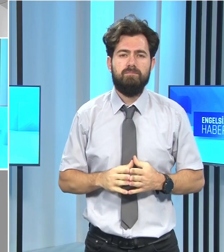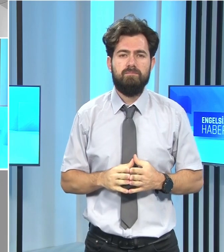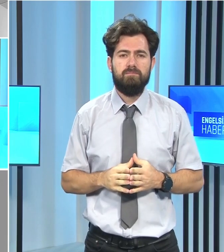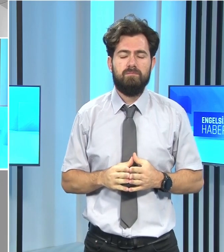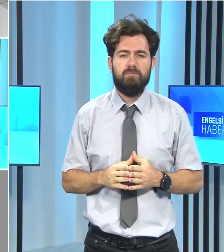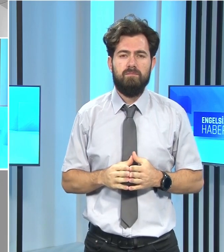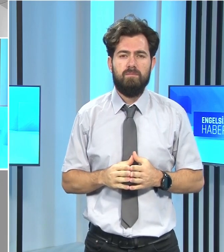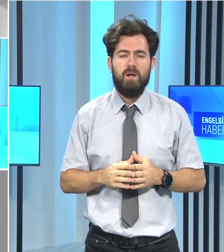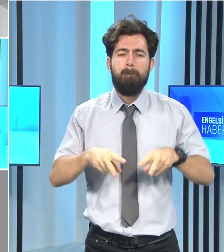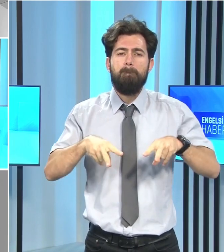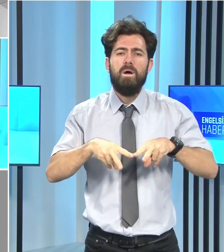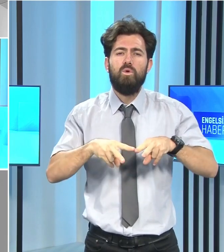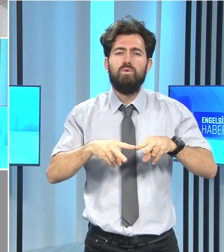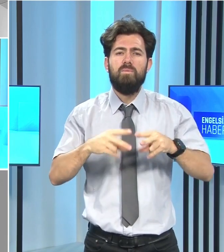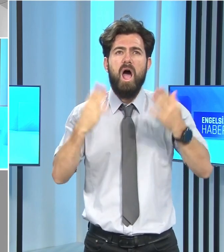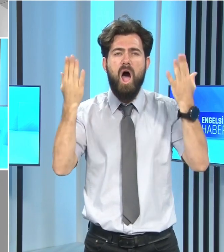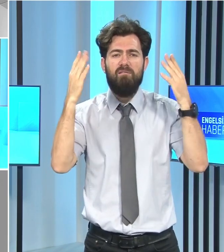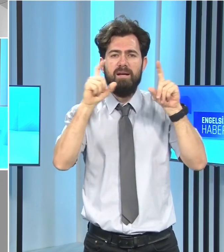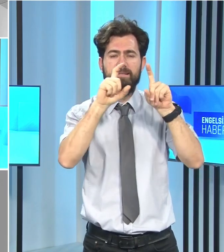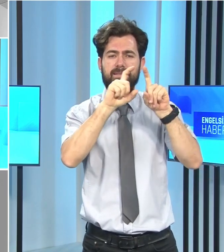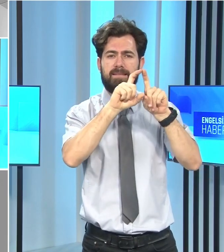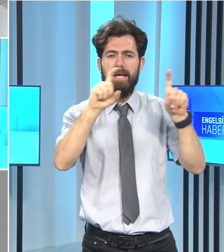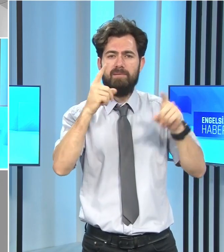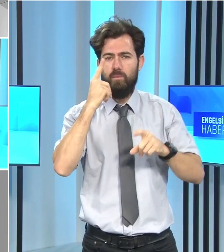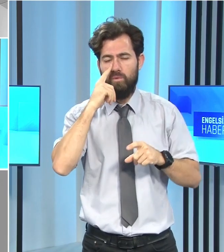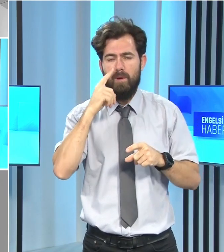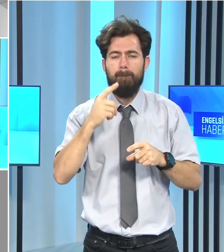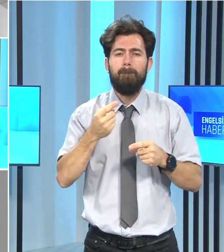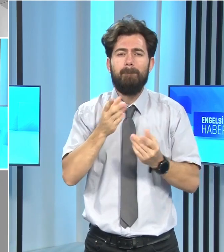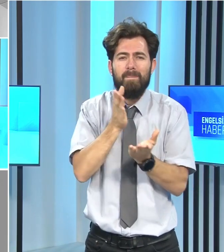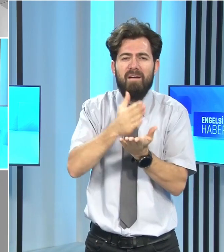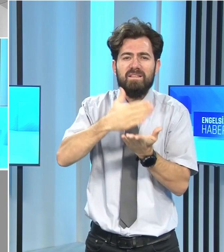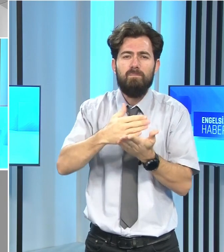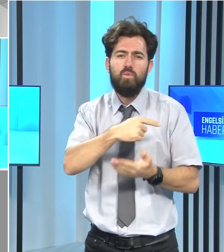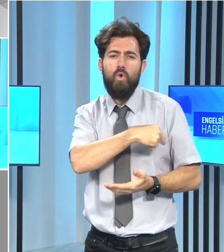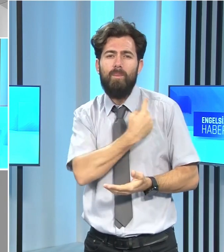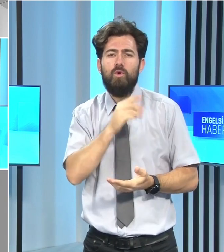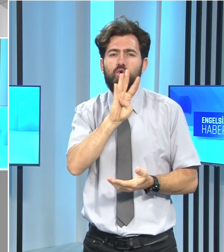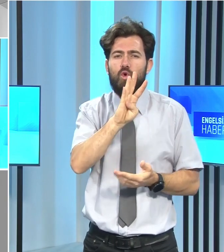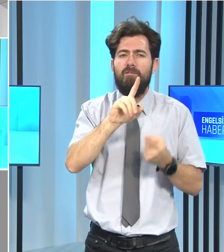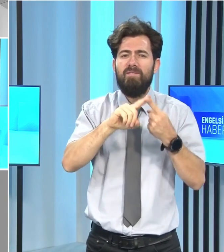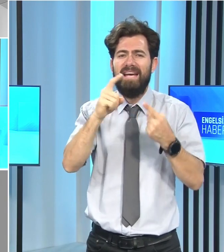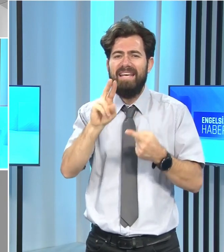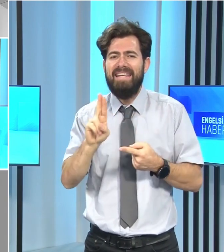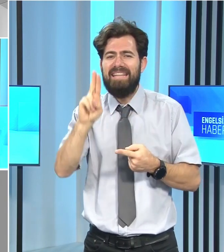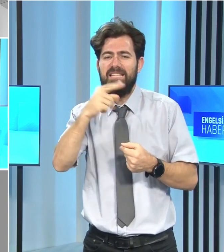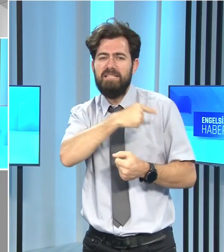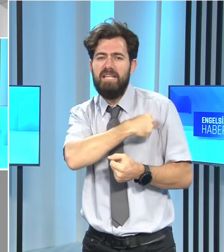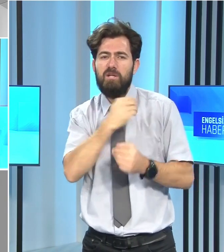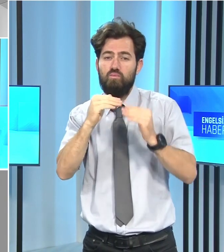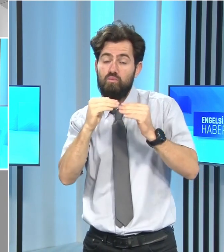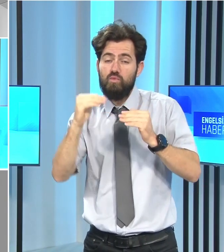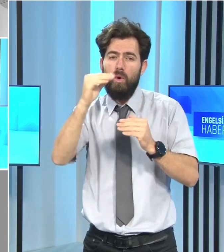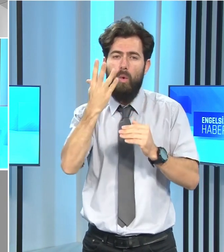Meteoroloji Dairesi Müdürlüğü, mevsim normallerinin 4 ile 7 derece üzerinde seyreden sıcak hava